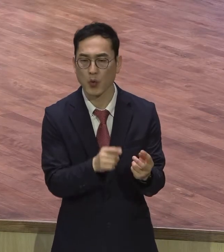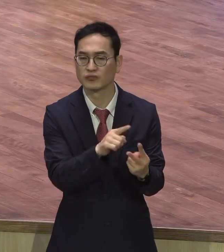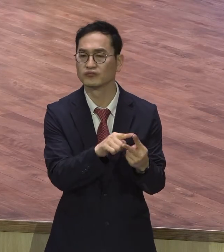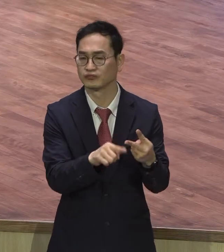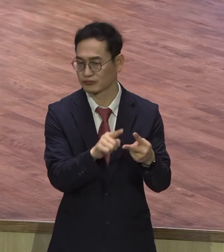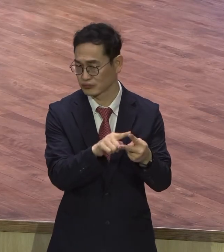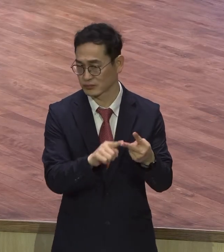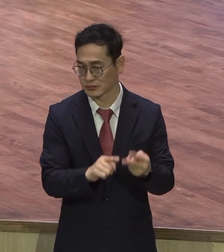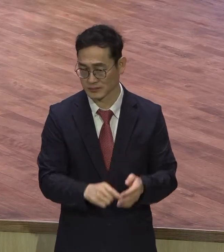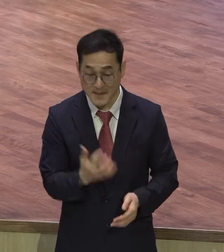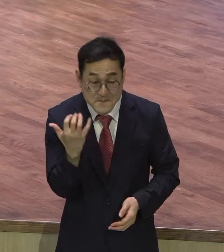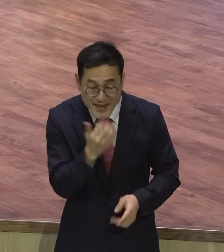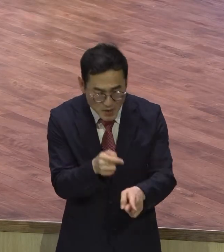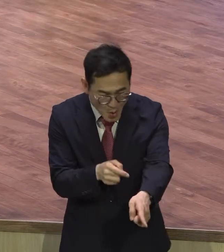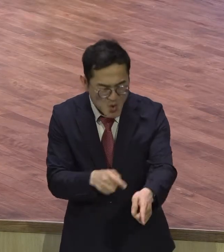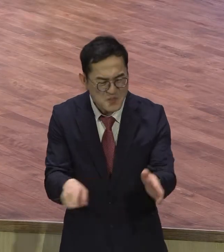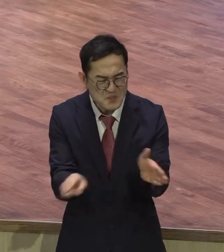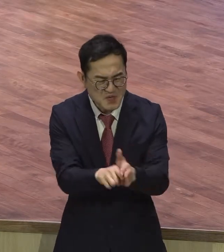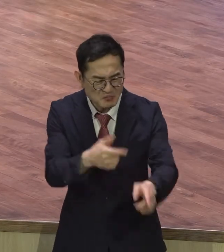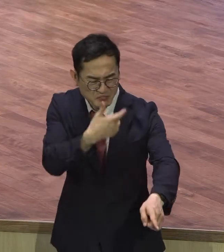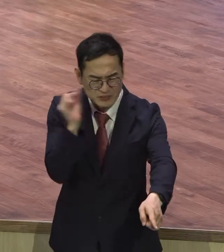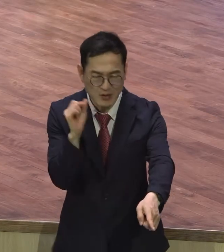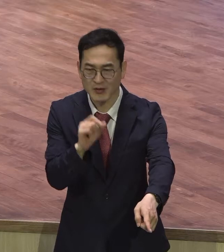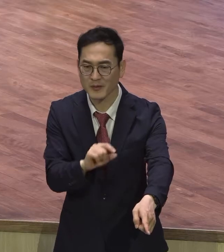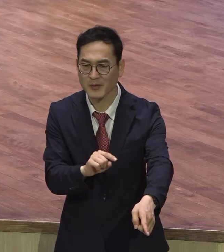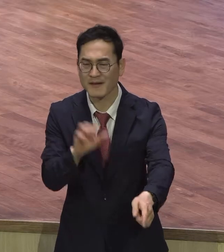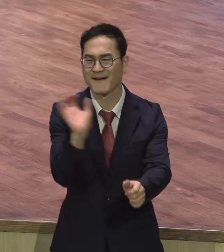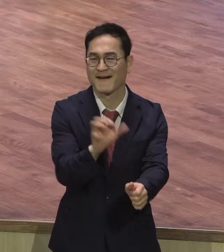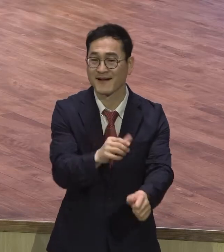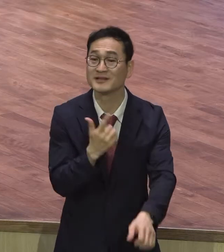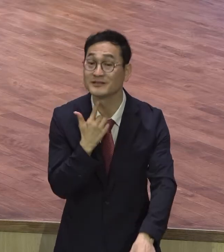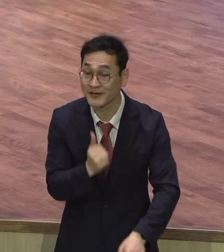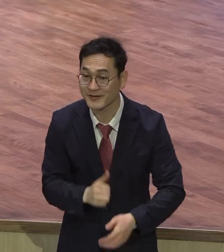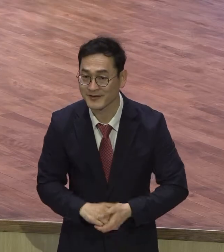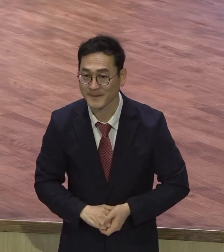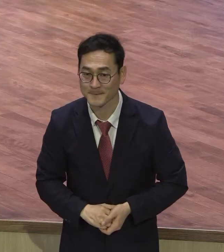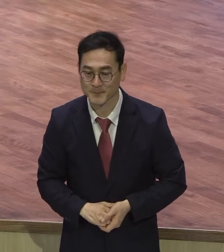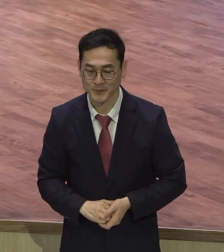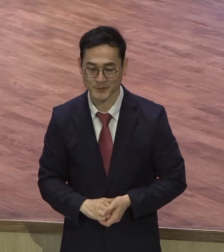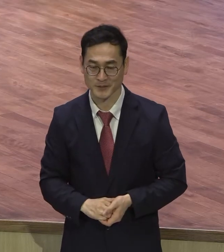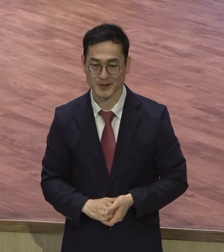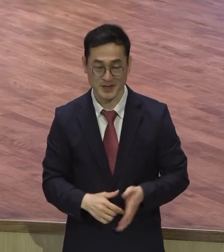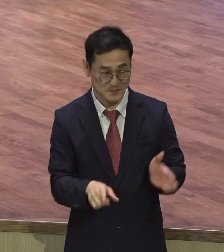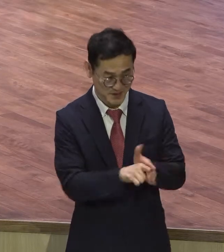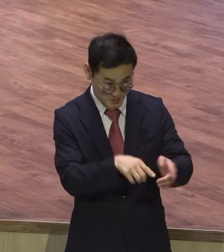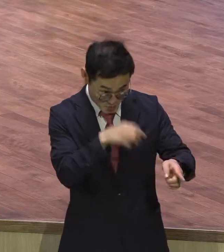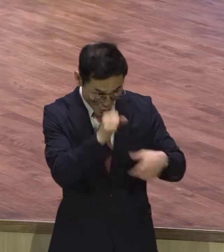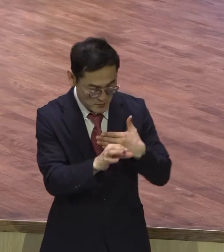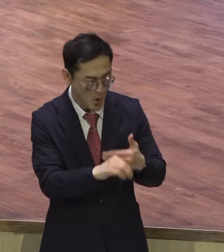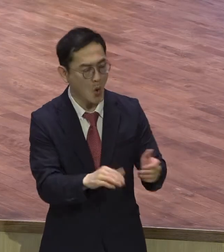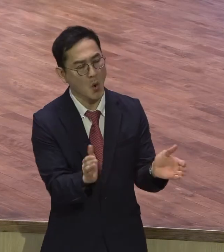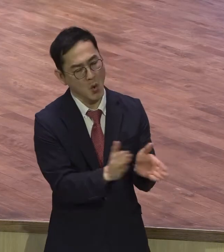되돌아보고 팍 책망한 적도 있어요. 그리고 믿음이 좋은 사람은 너 참 믿음이 좋다. 칭찬도 했어요.